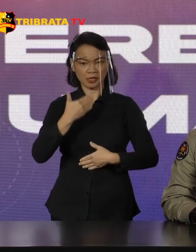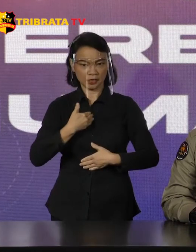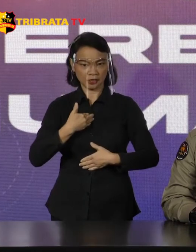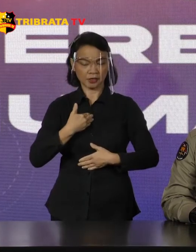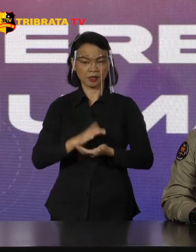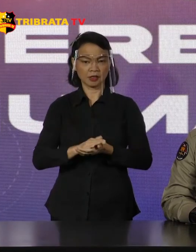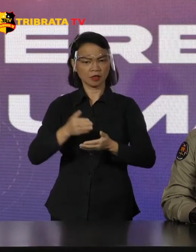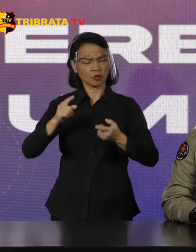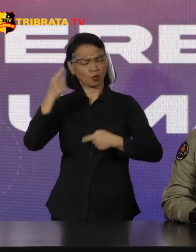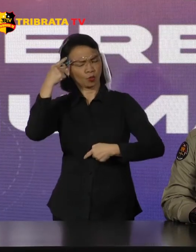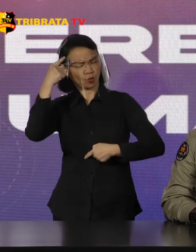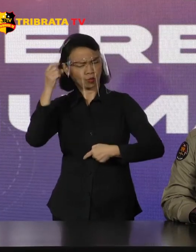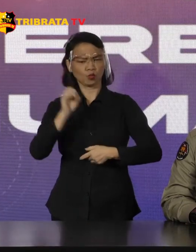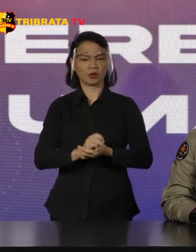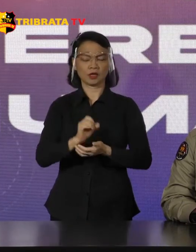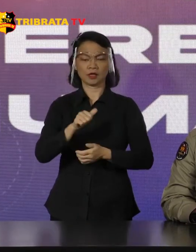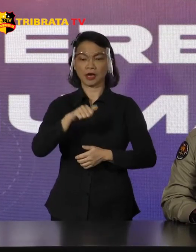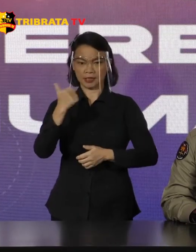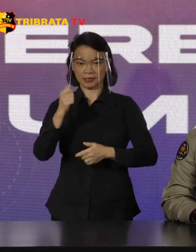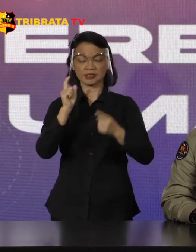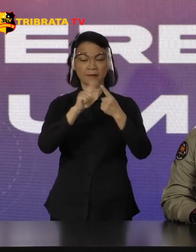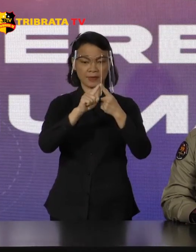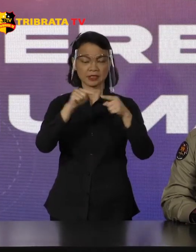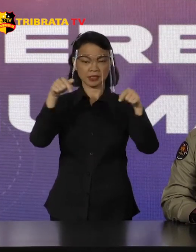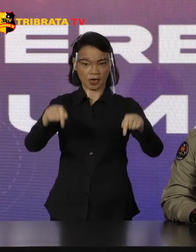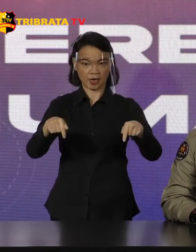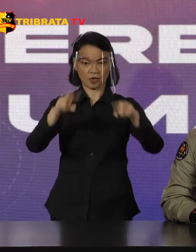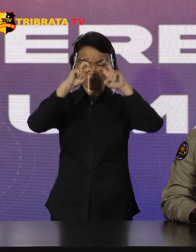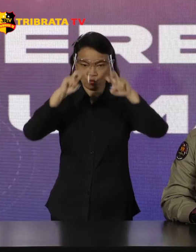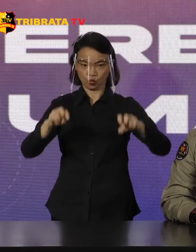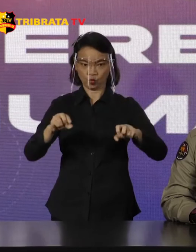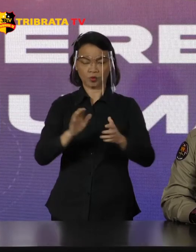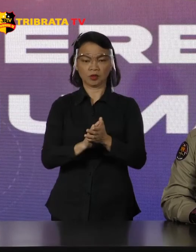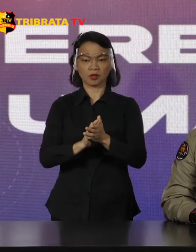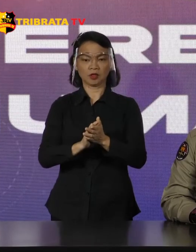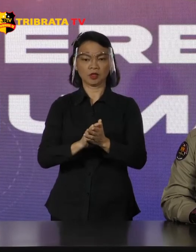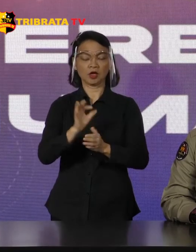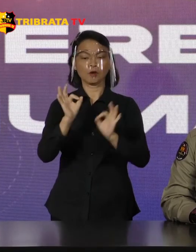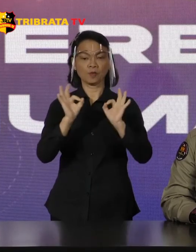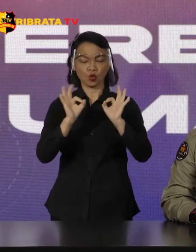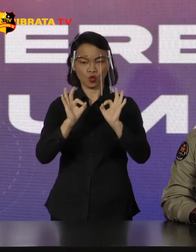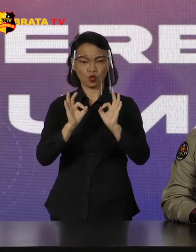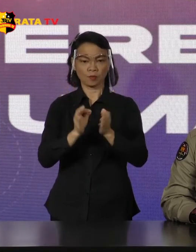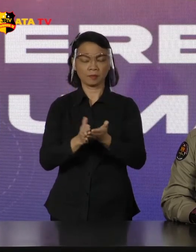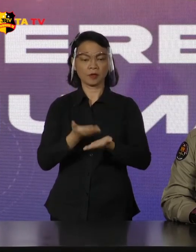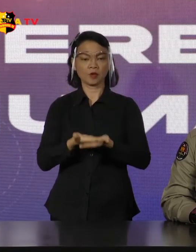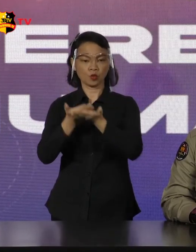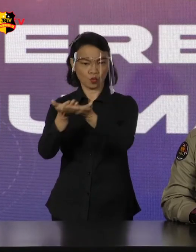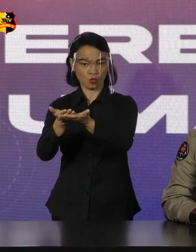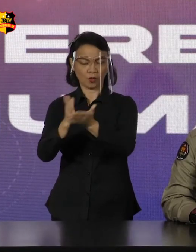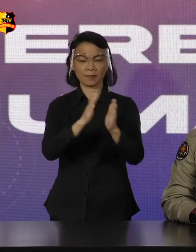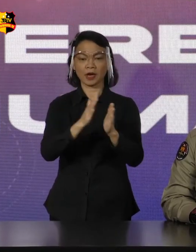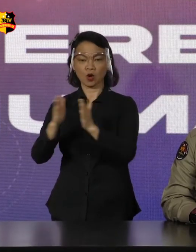sampai saat ini penyidik belum mengabulkan permohonan penangguhan